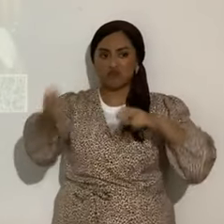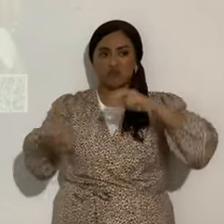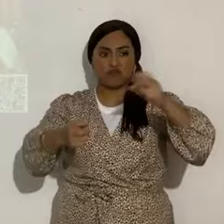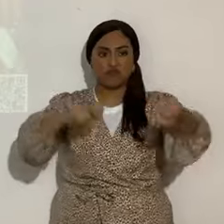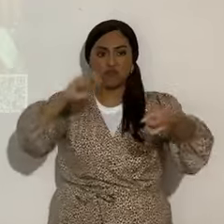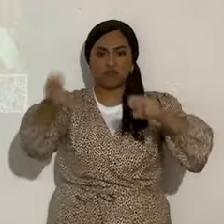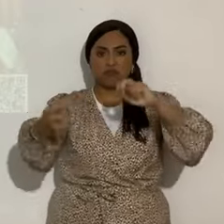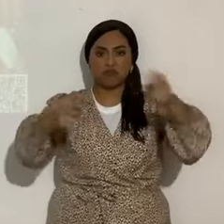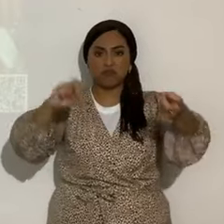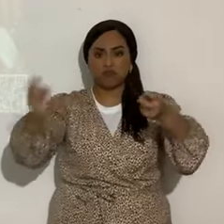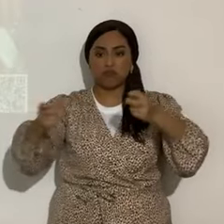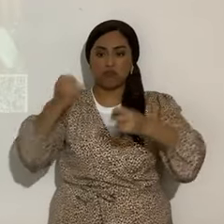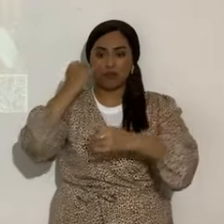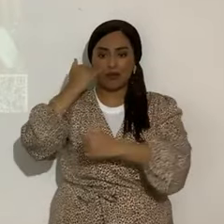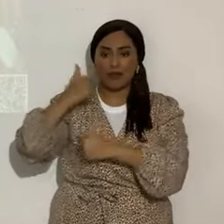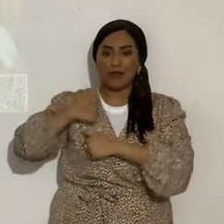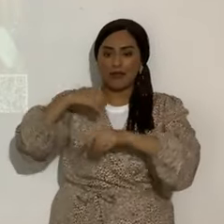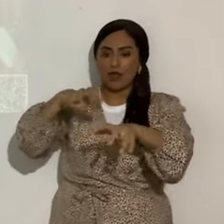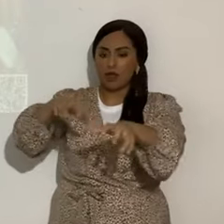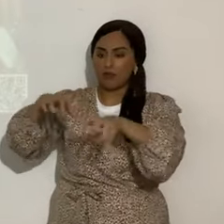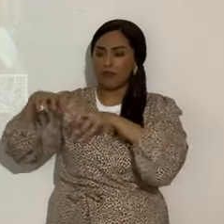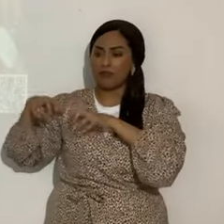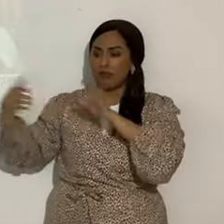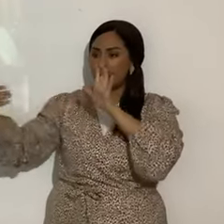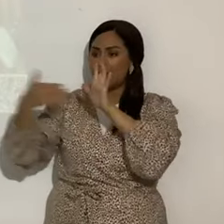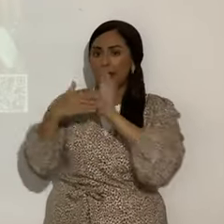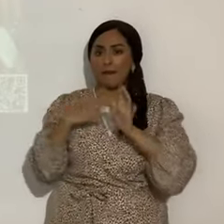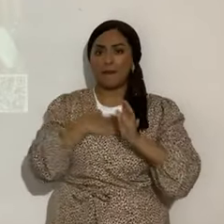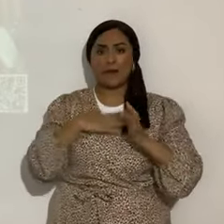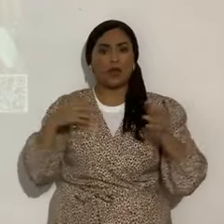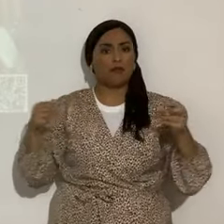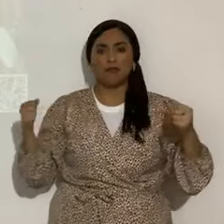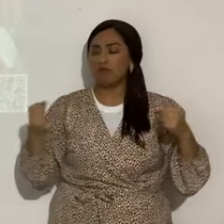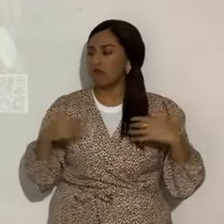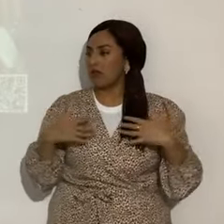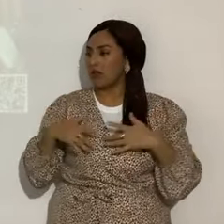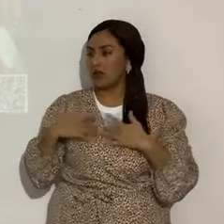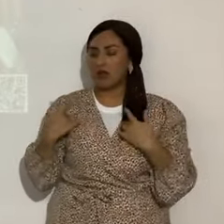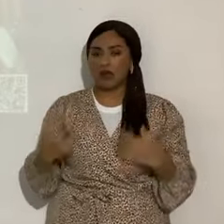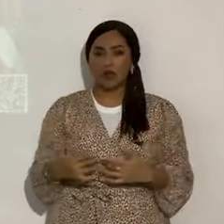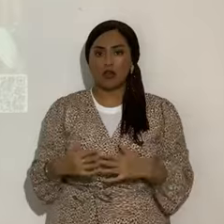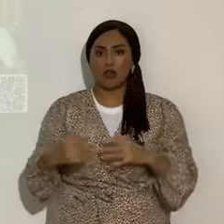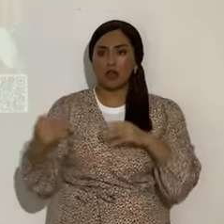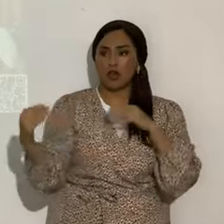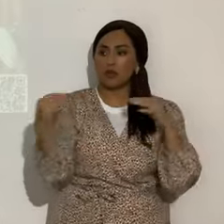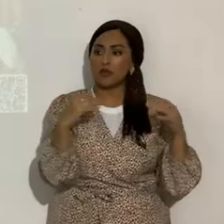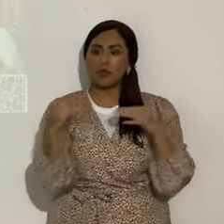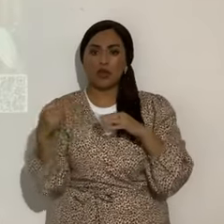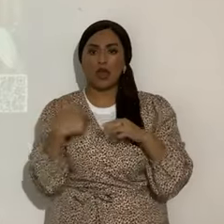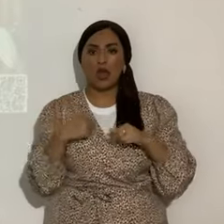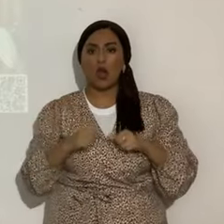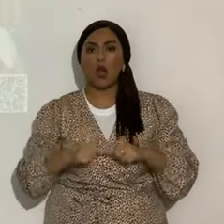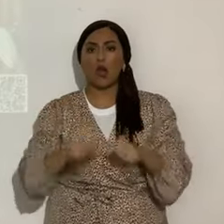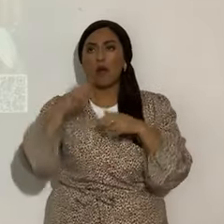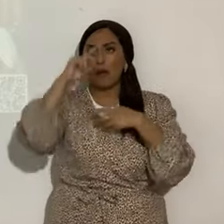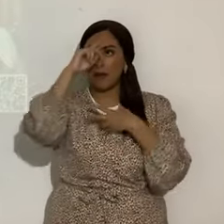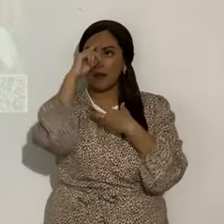y cayeron. Aunque un ejército acampe contra mí, no temerá mi corazón. Aunque contra mí se levante guerra, yo estaré confiado.